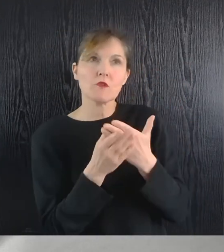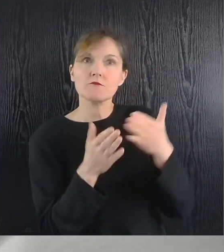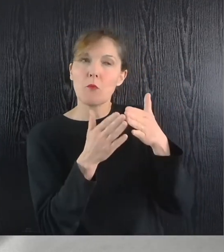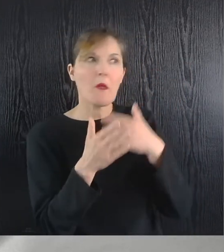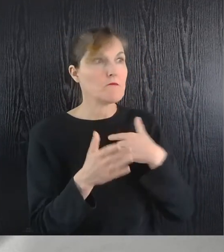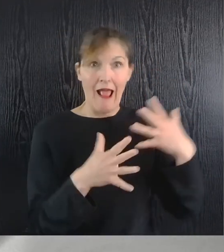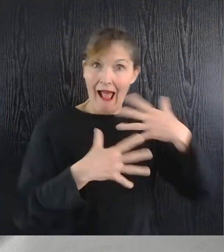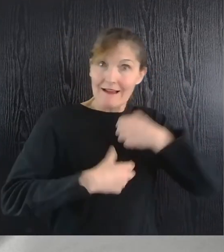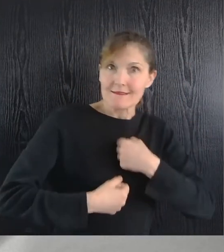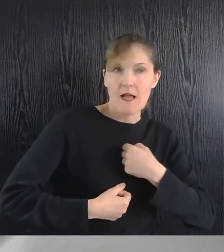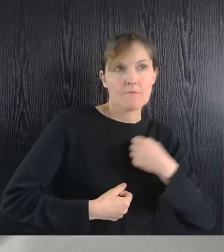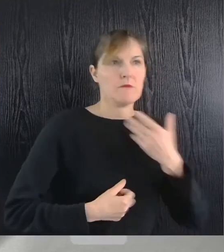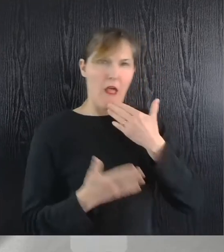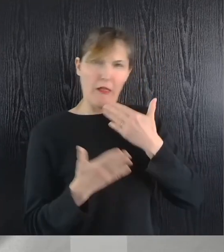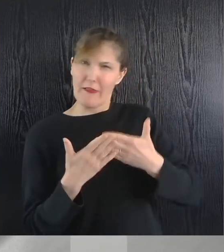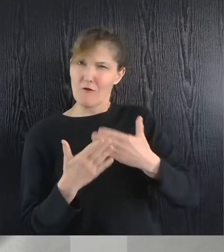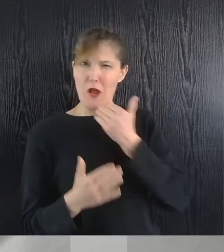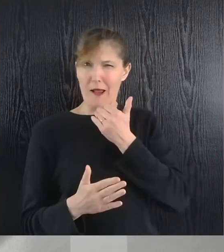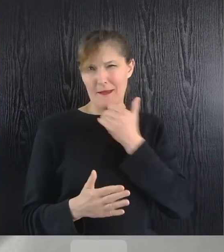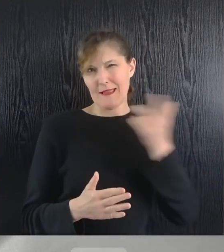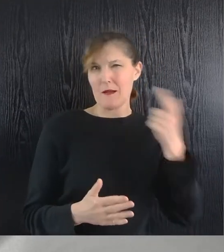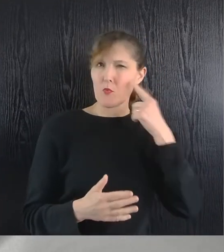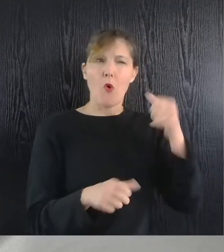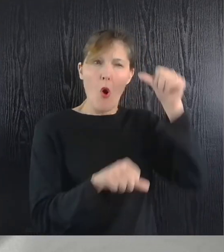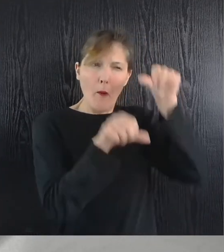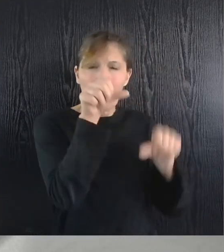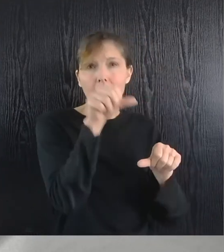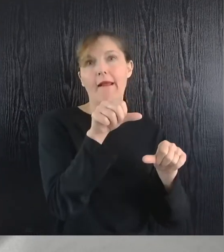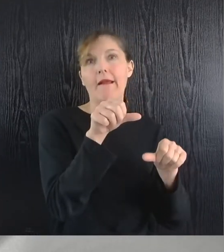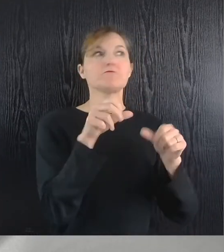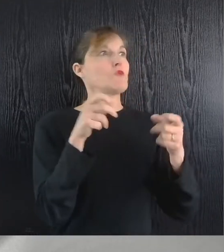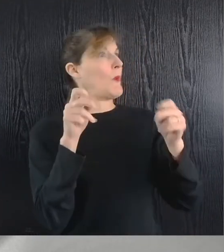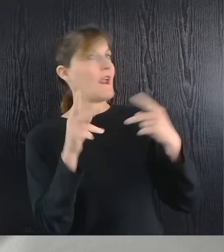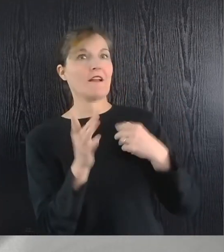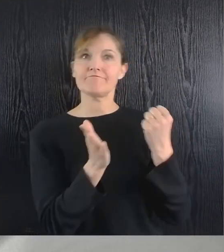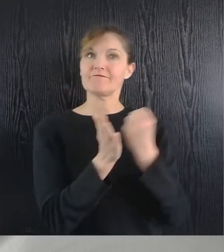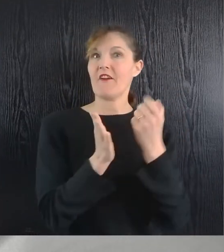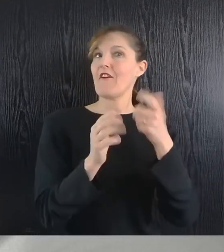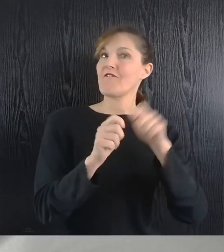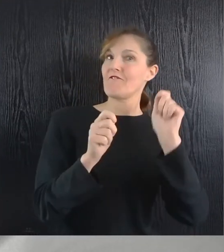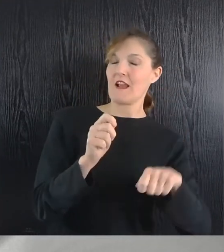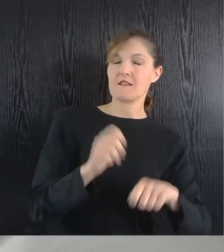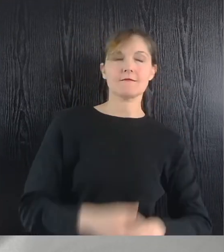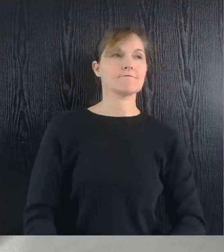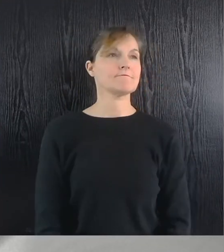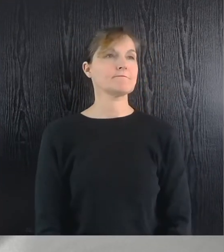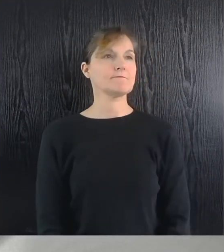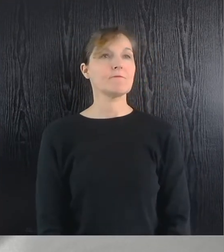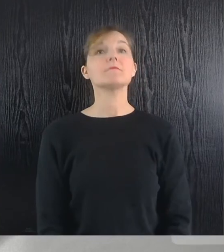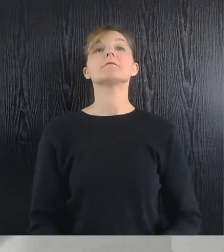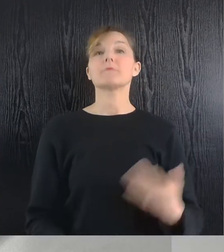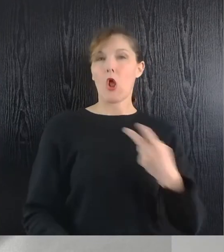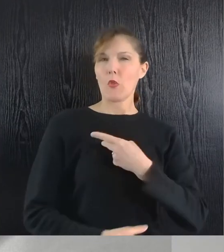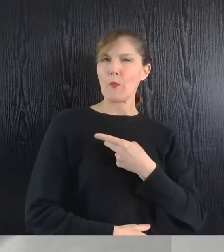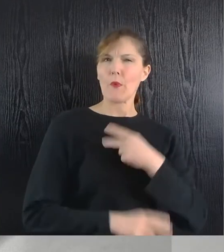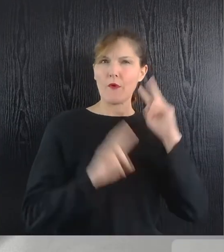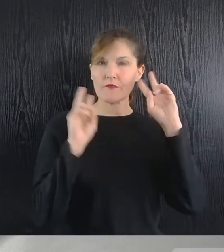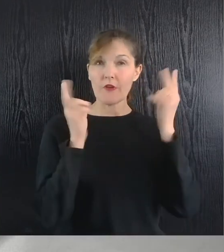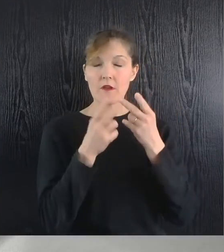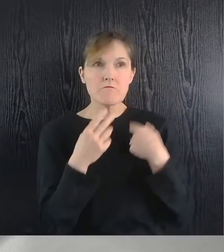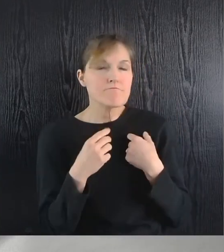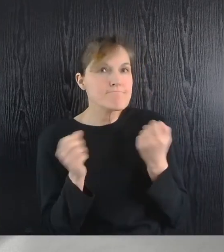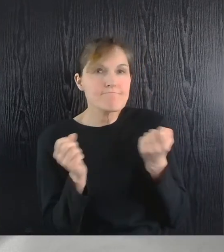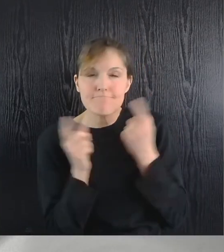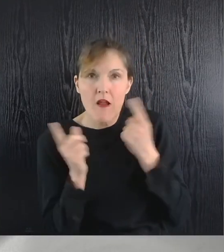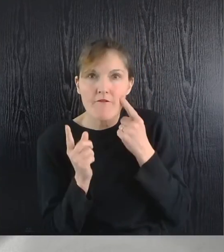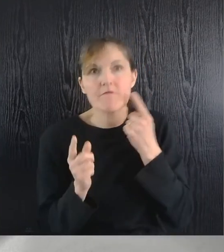et un rendez-vous rapide pour la chirurgie a été convenu. Le médecin généraliste a été absolument stupéfait